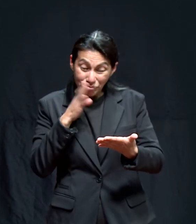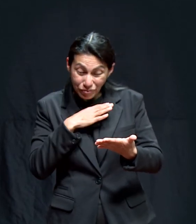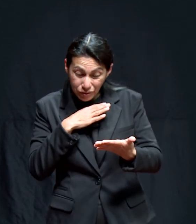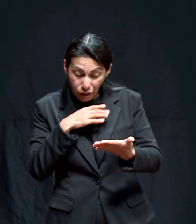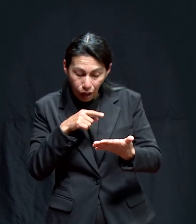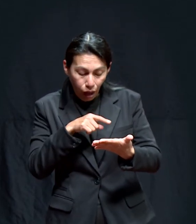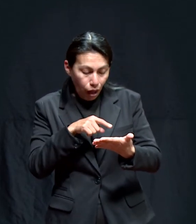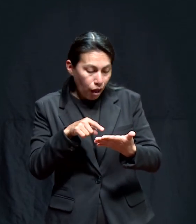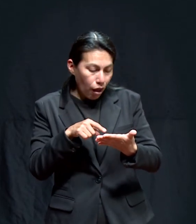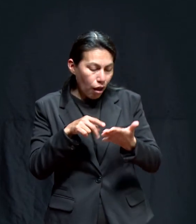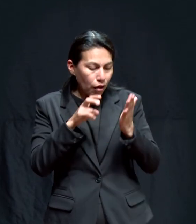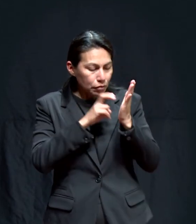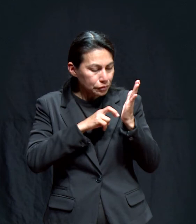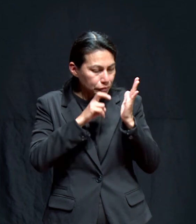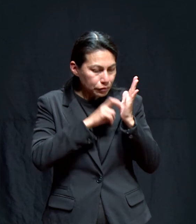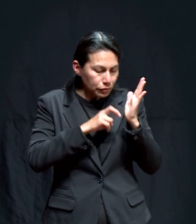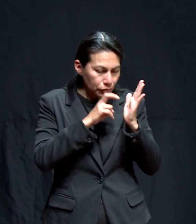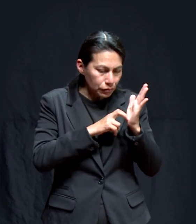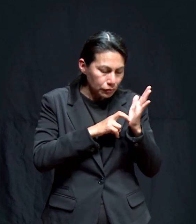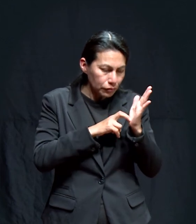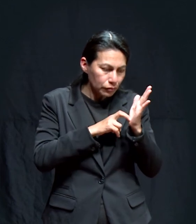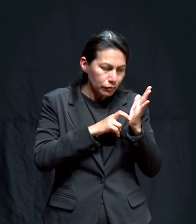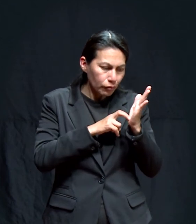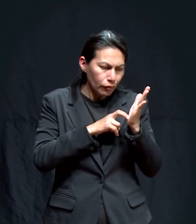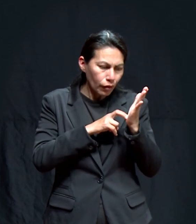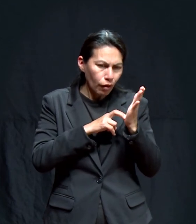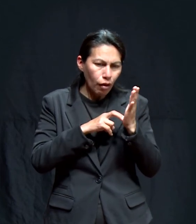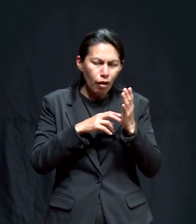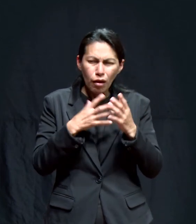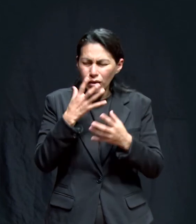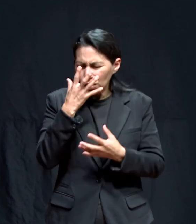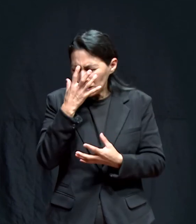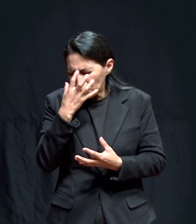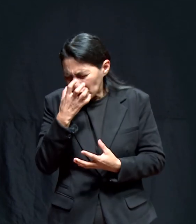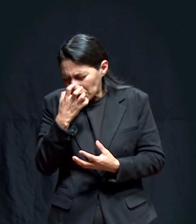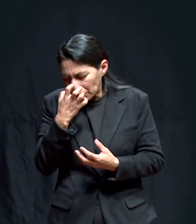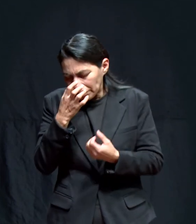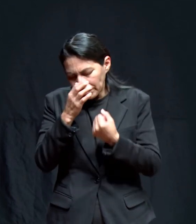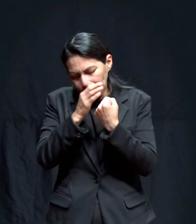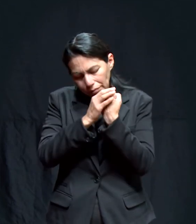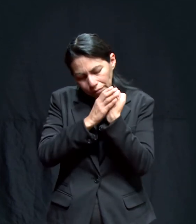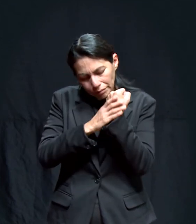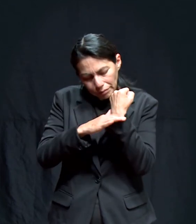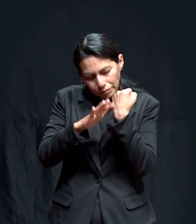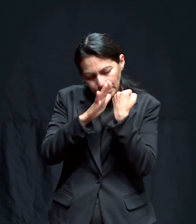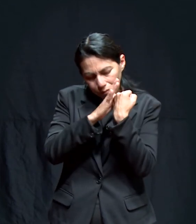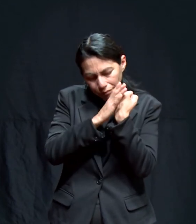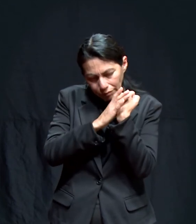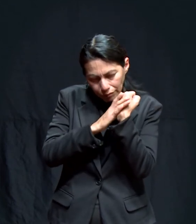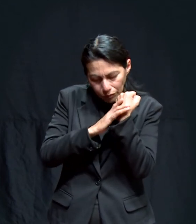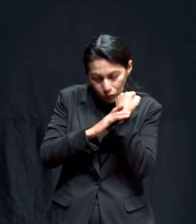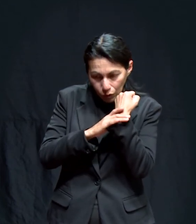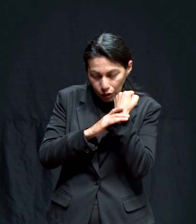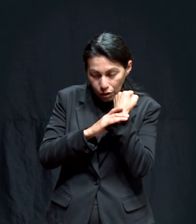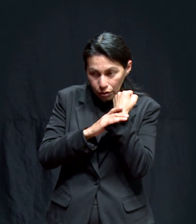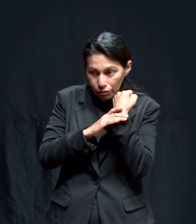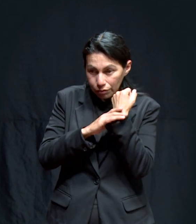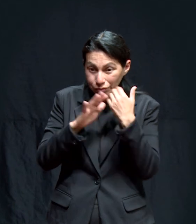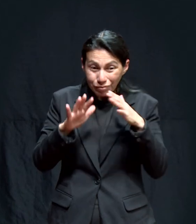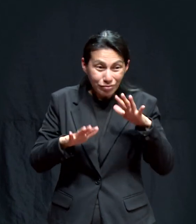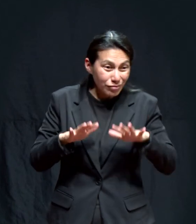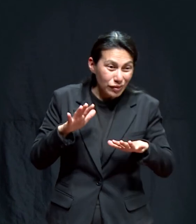las cosas. En ellas podré encontrar el consuelo cuando me siento triste. En ellas podré encontrar